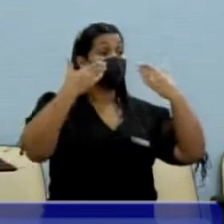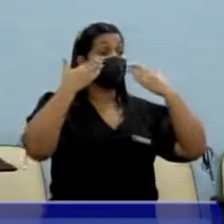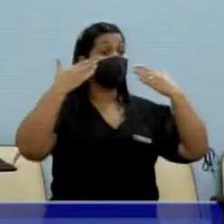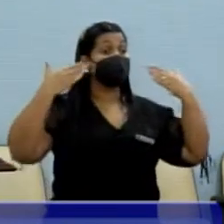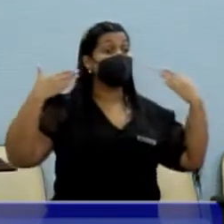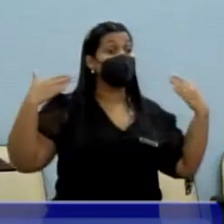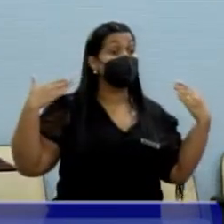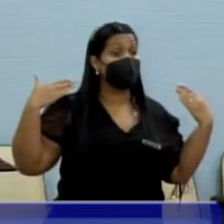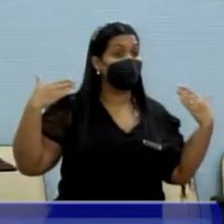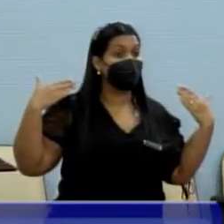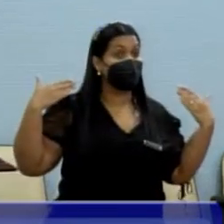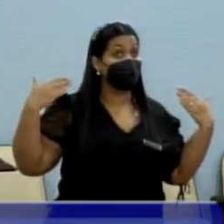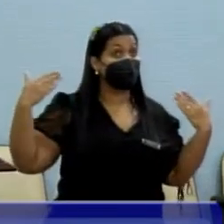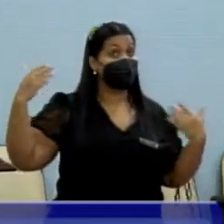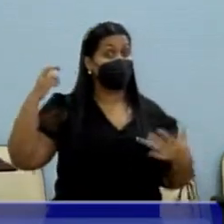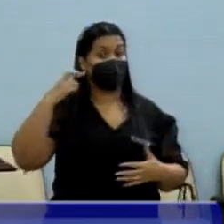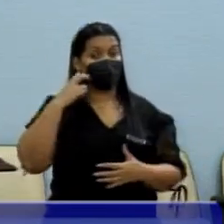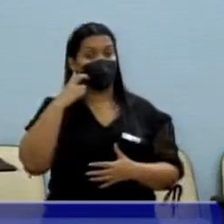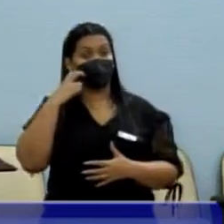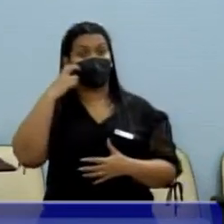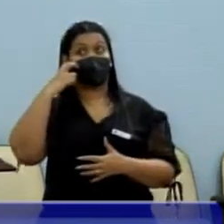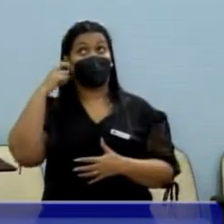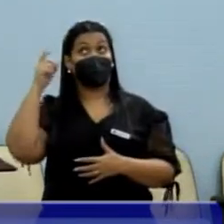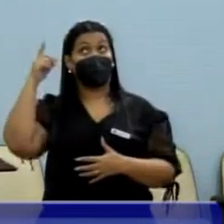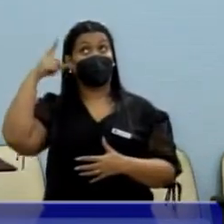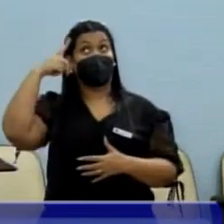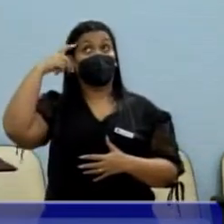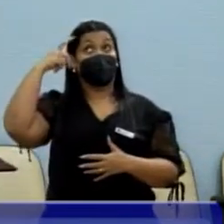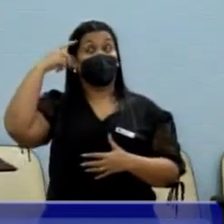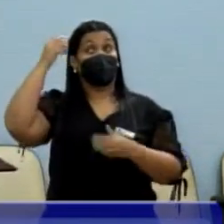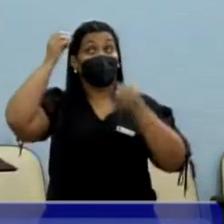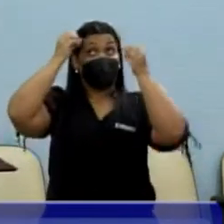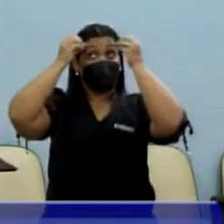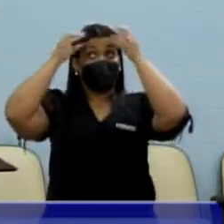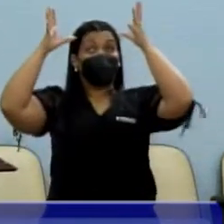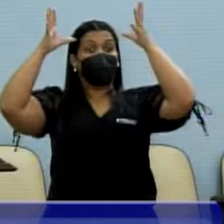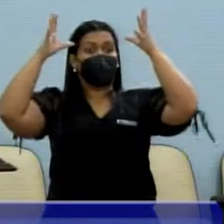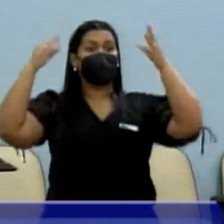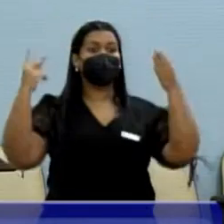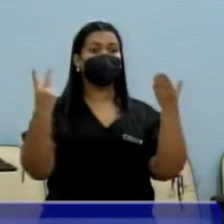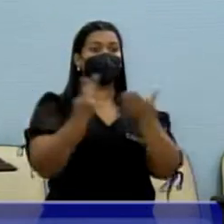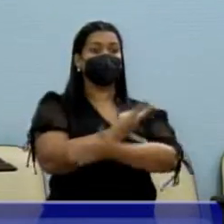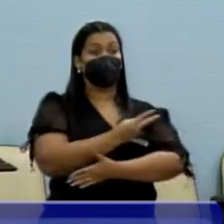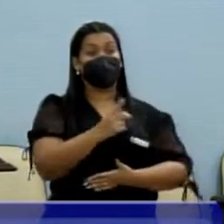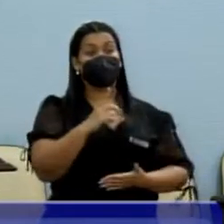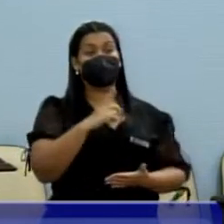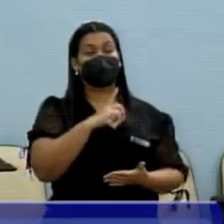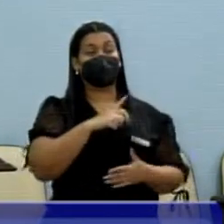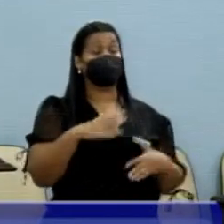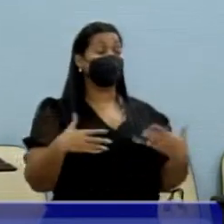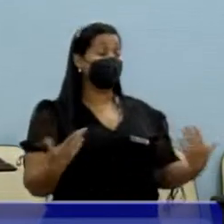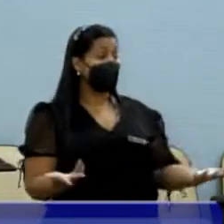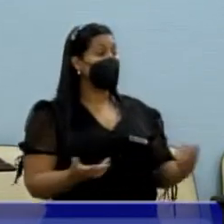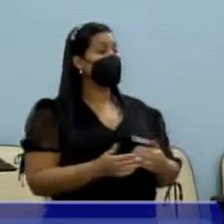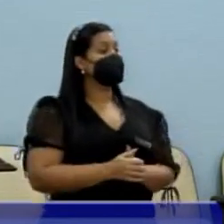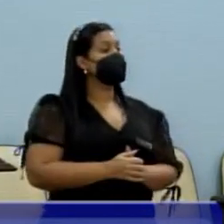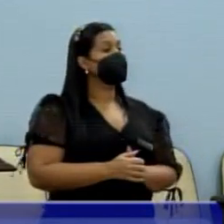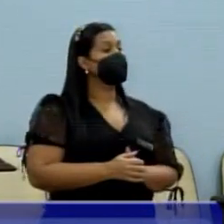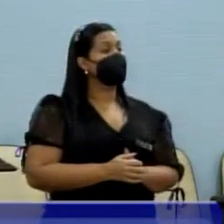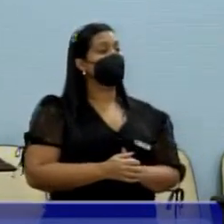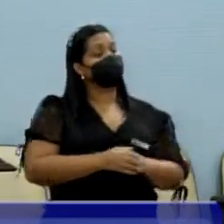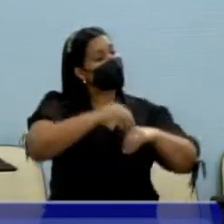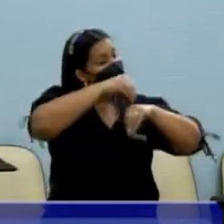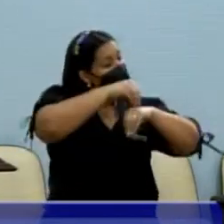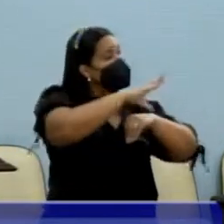de constrangir o governo no sentido mais positivo para que ele haja. E isso foi feito. Eu queria fazer a sugestão ao